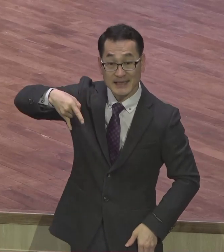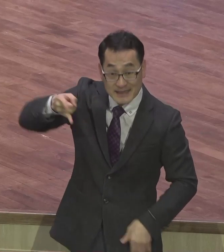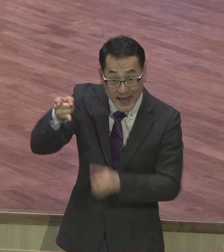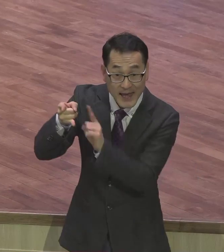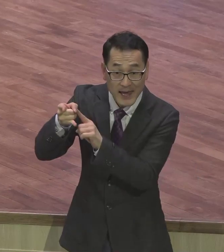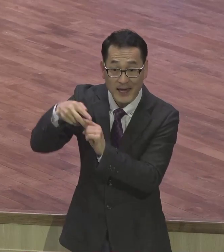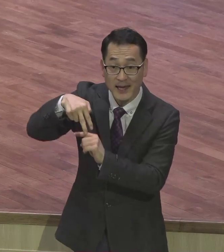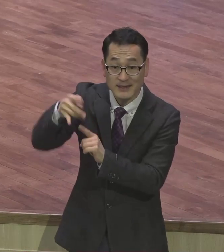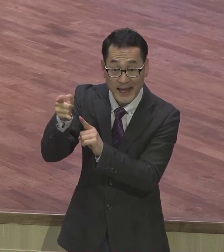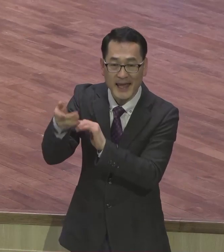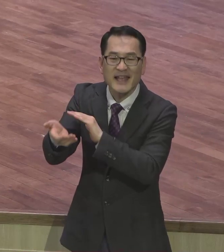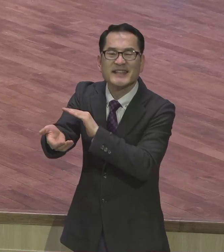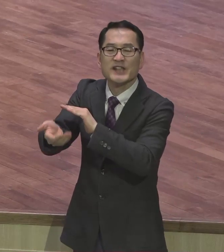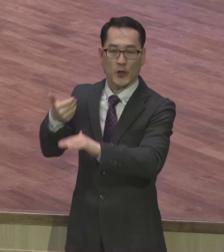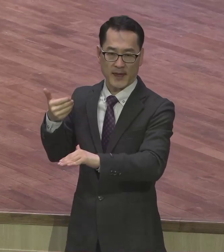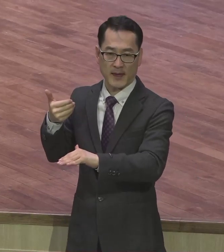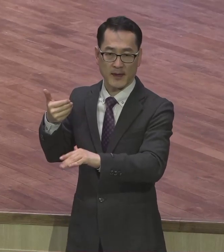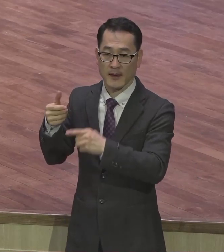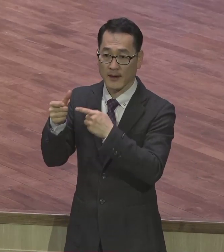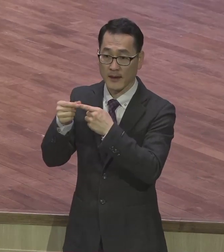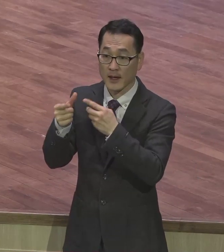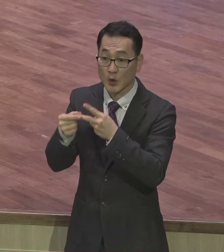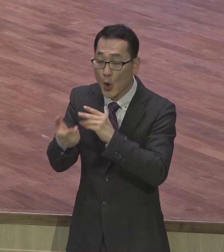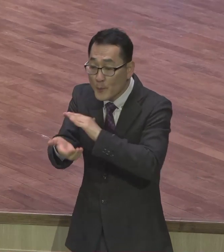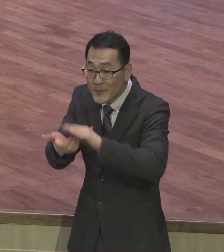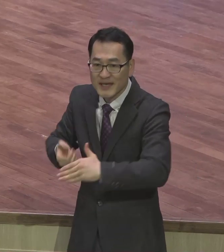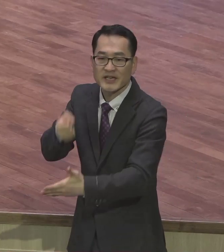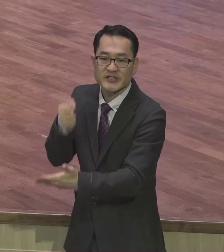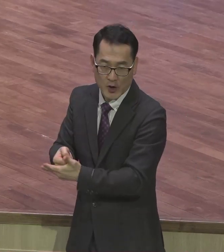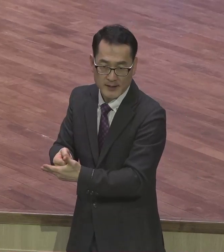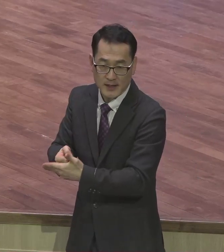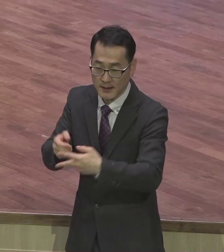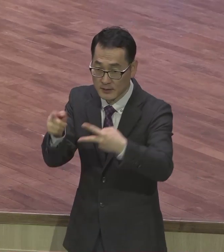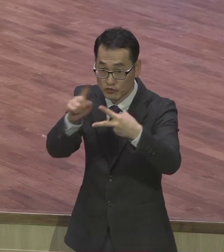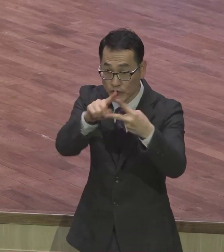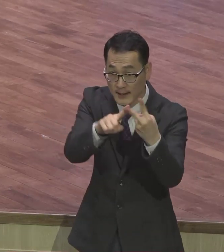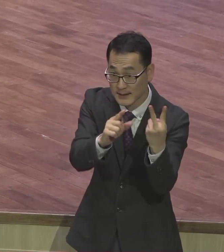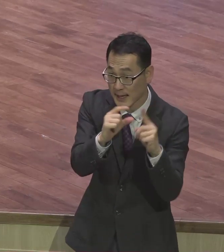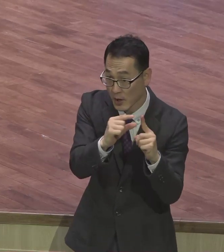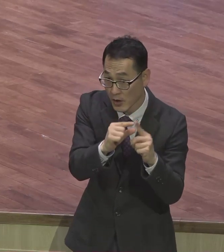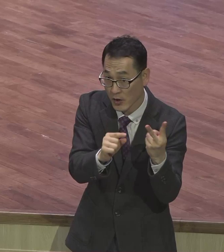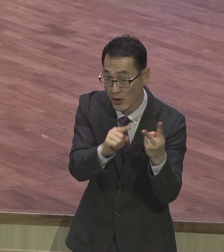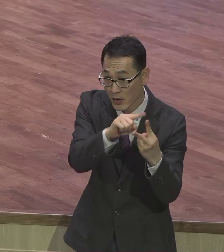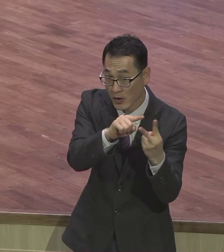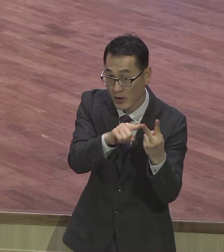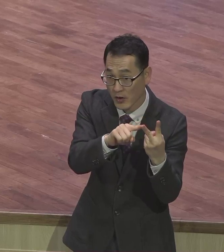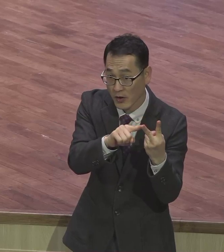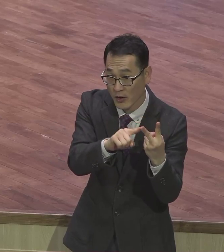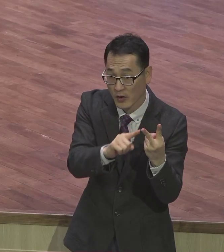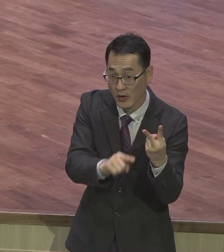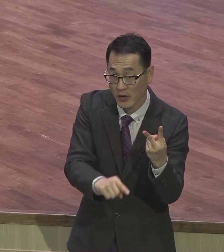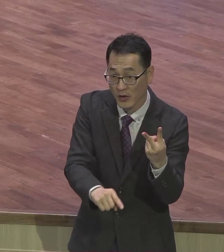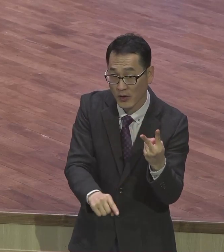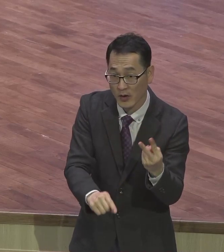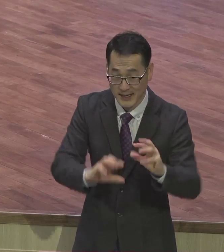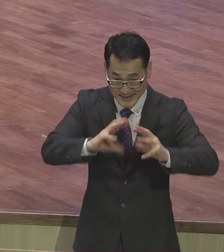예정하사라는 표현이에요. 장세전에 예정하사 하나님께서 장세전에